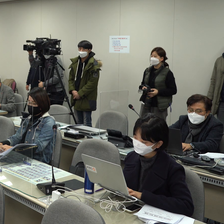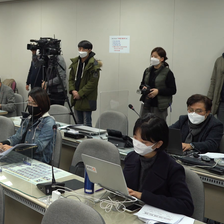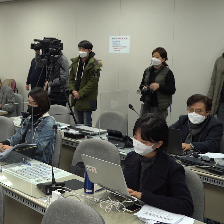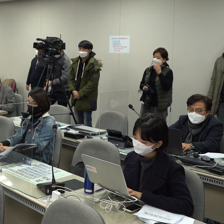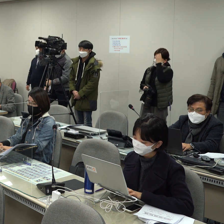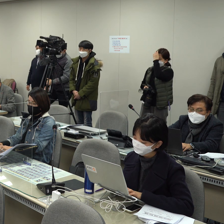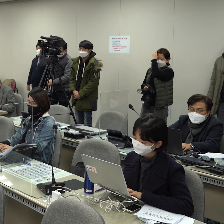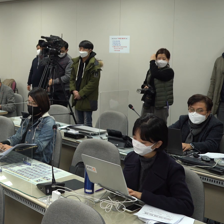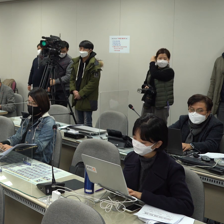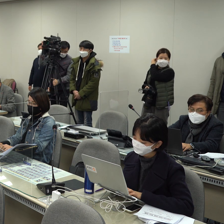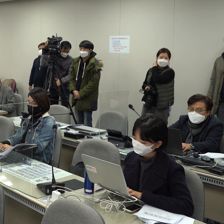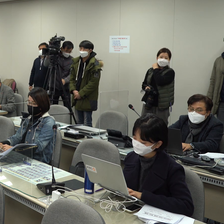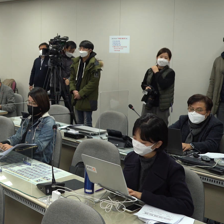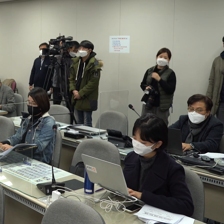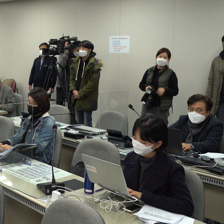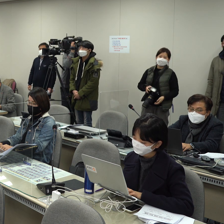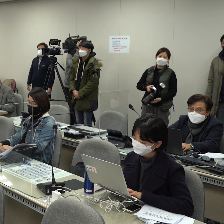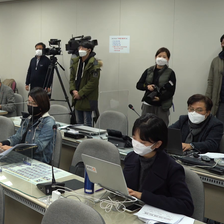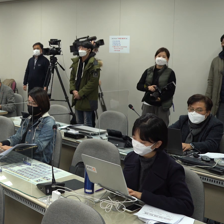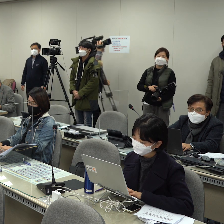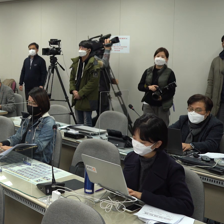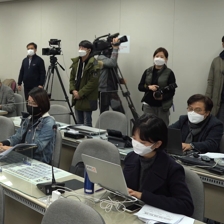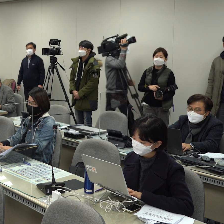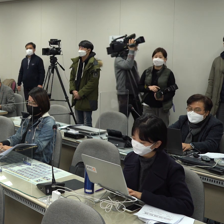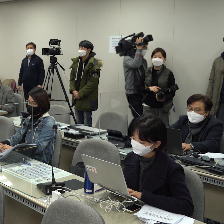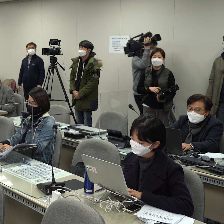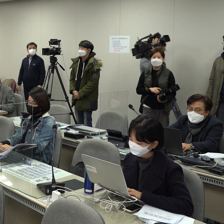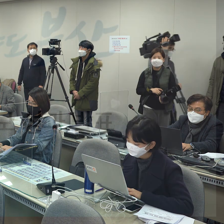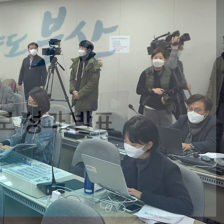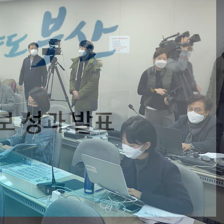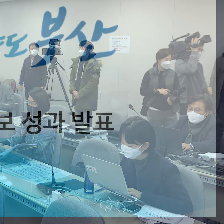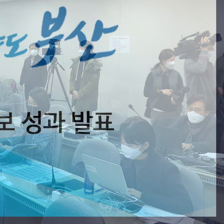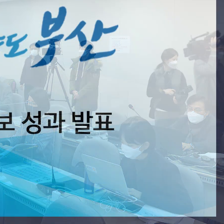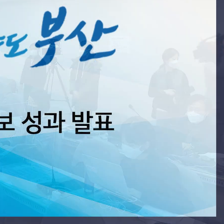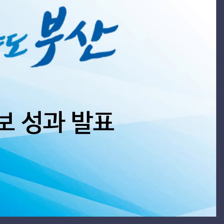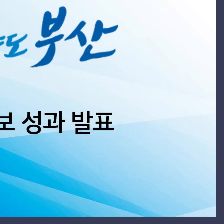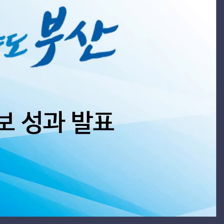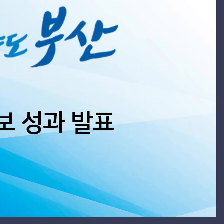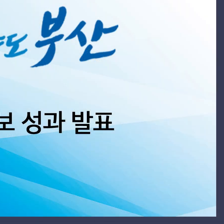더 이상 질문이 없으시면 불평을 모두 마치도록 하겠습니다.